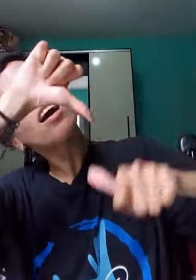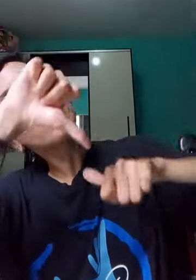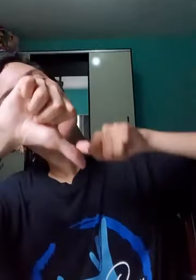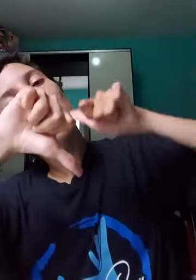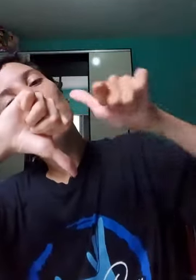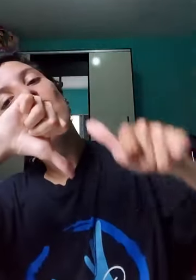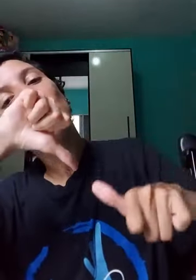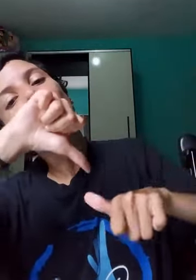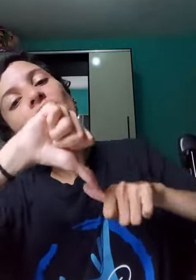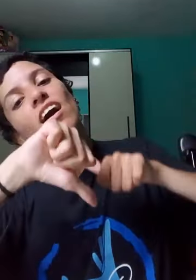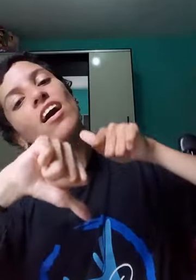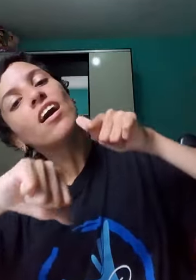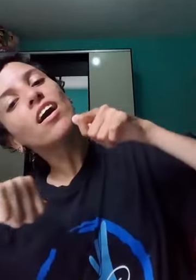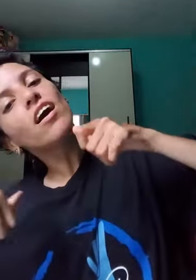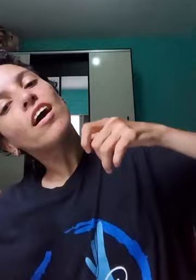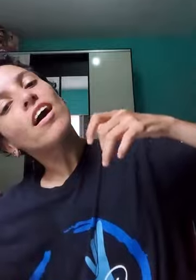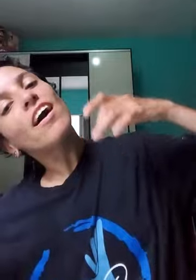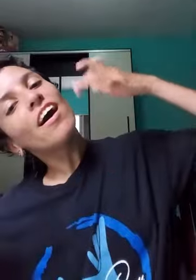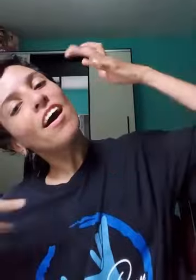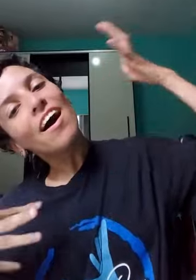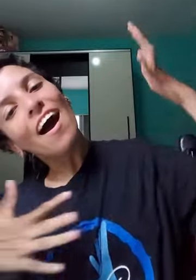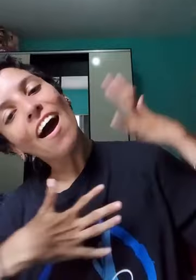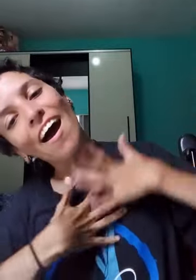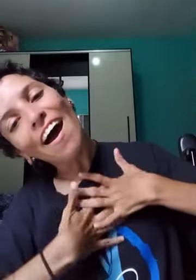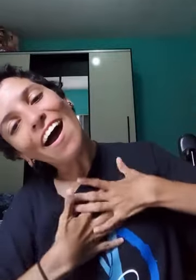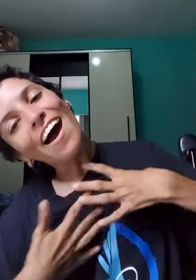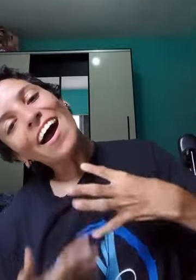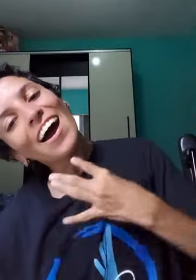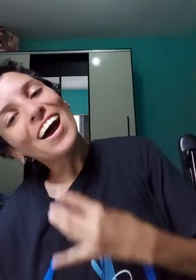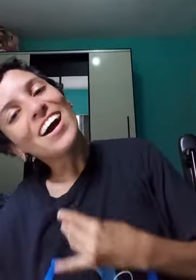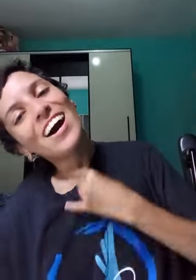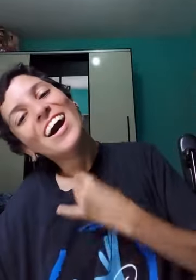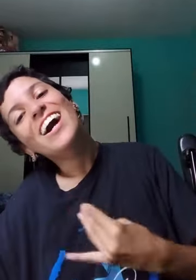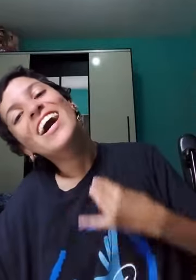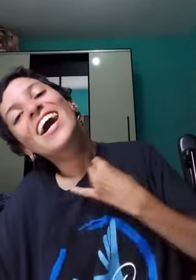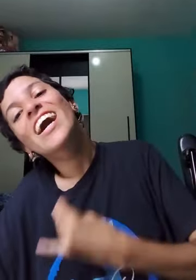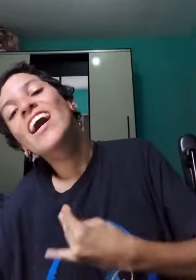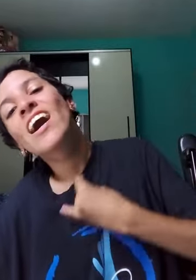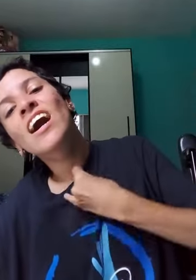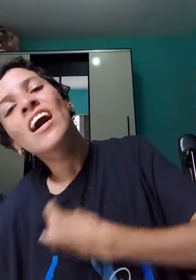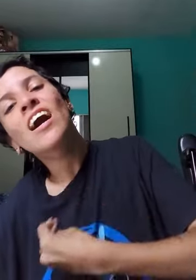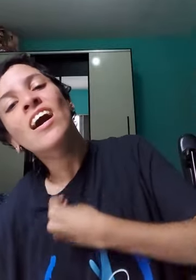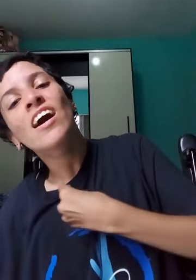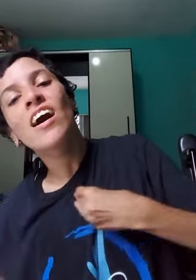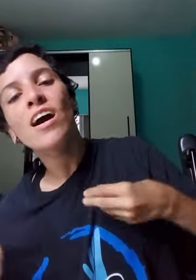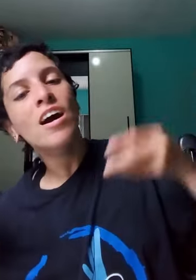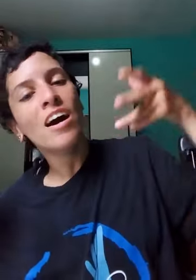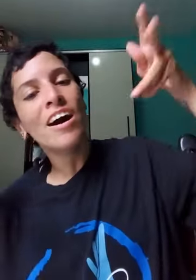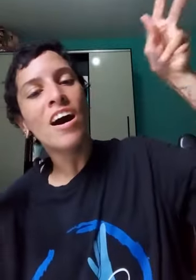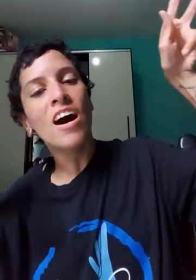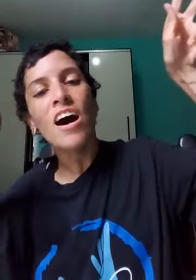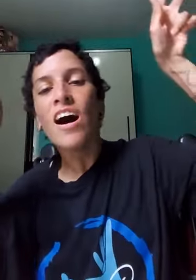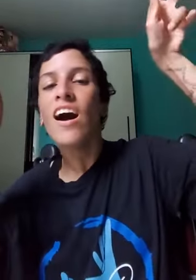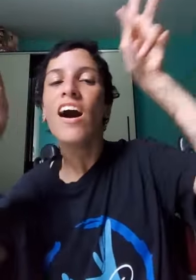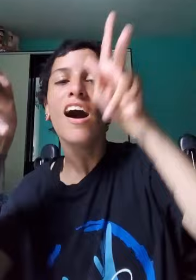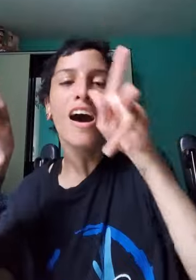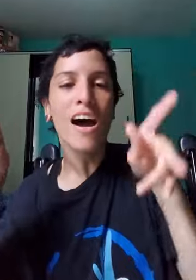Que já modificou a minha vida A